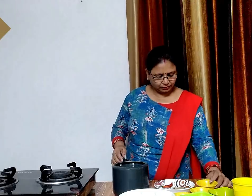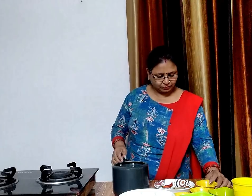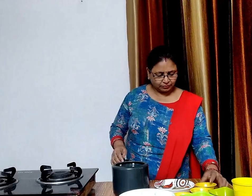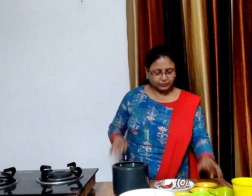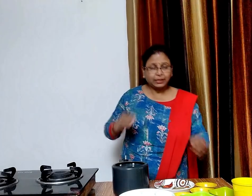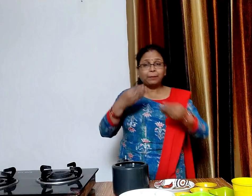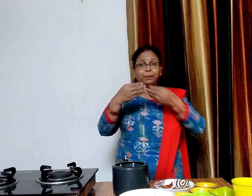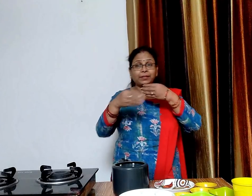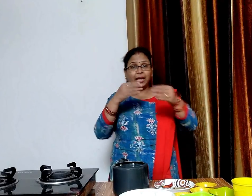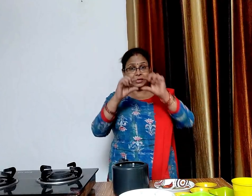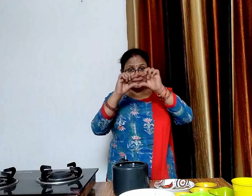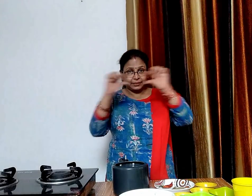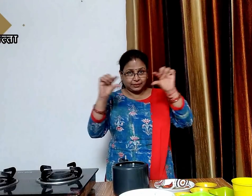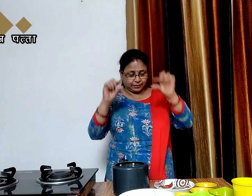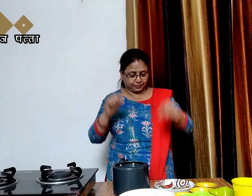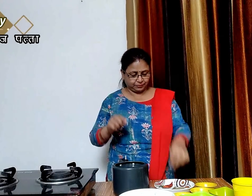दो छोटे तेज पत्ता